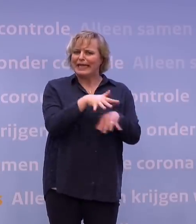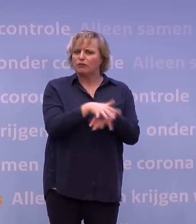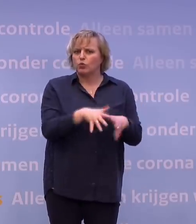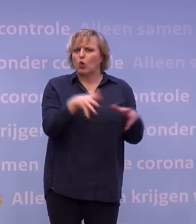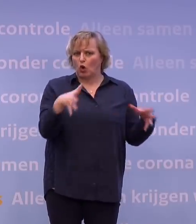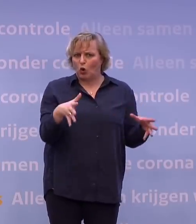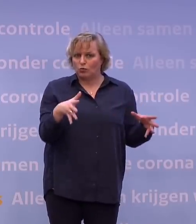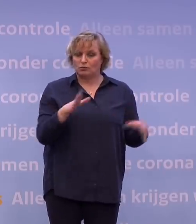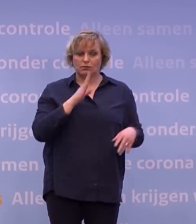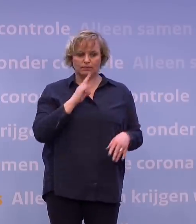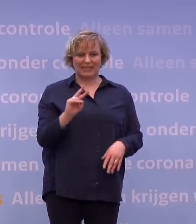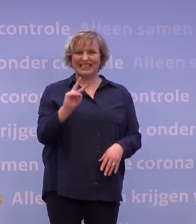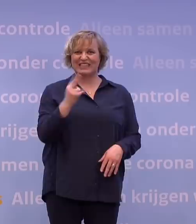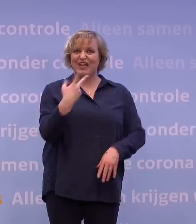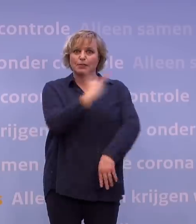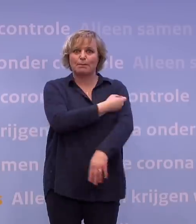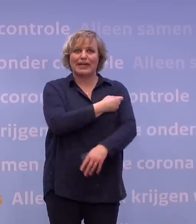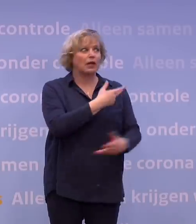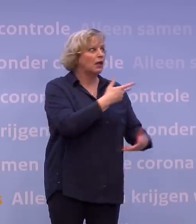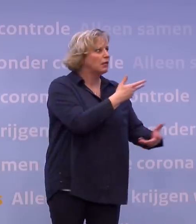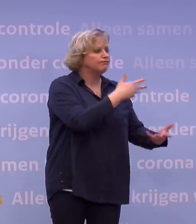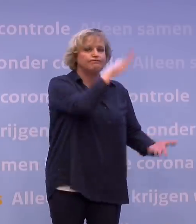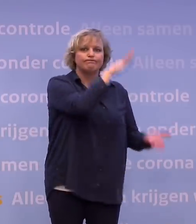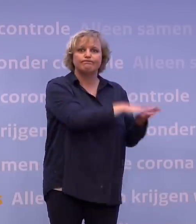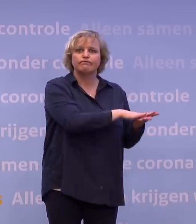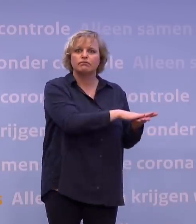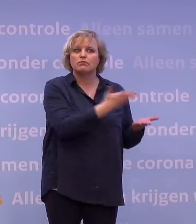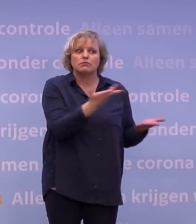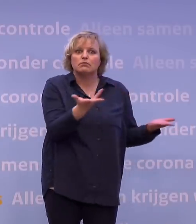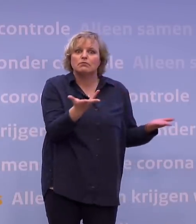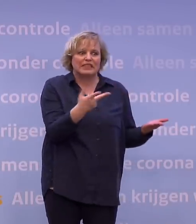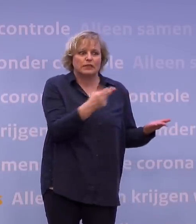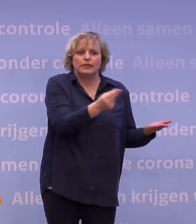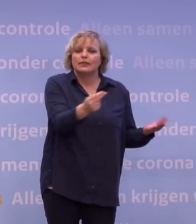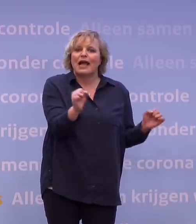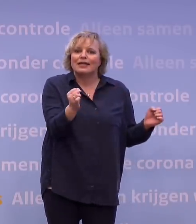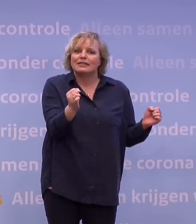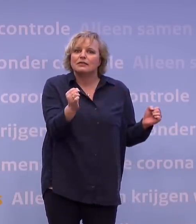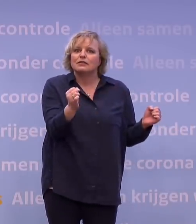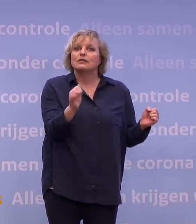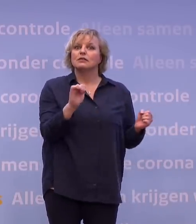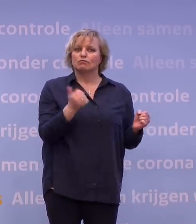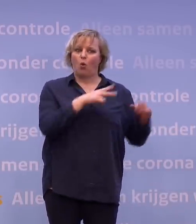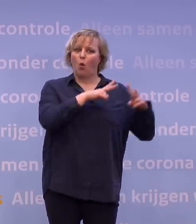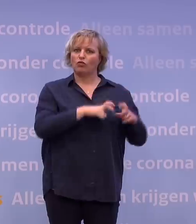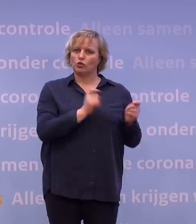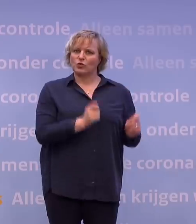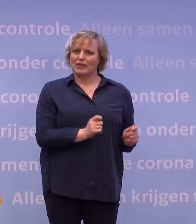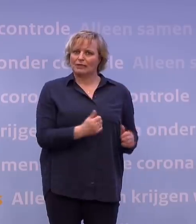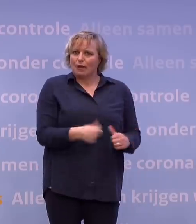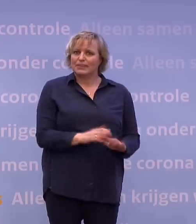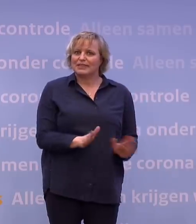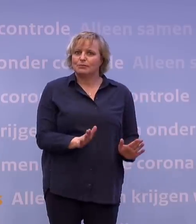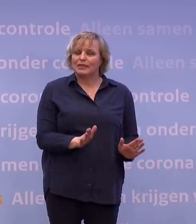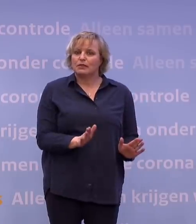namelijk met je tweede prik dan echt over die zes weken heen gaan schieten. Dat wil je niet, want dan past het niet meer binnen de onderzoeksdaten zoals die zijn aangereikt. Maar ook om een andere